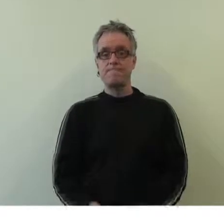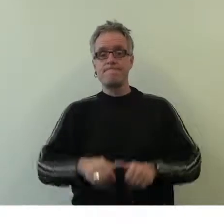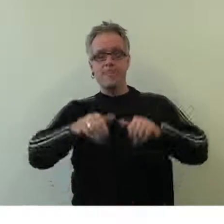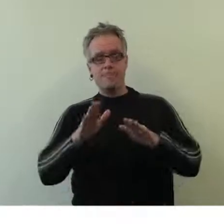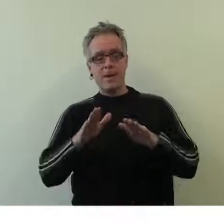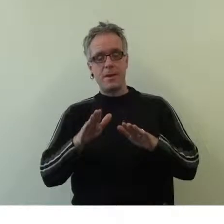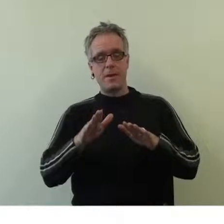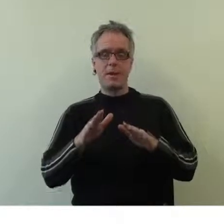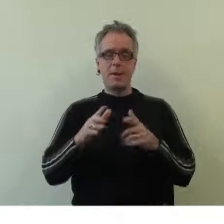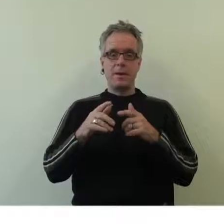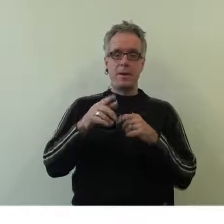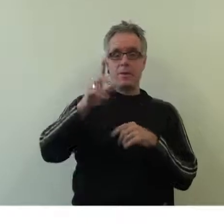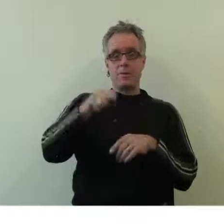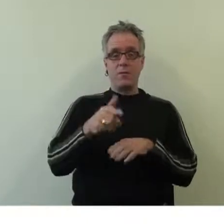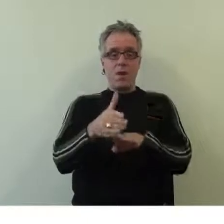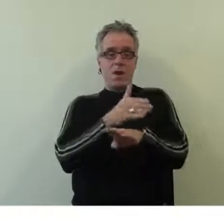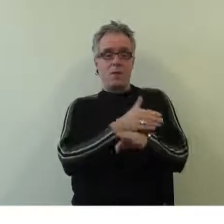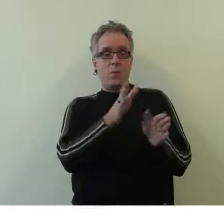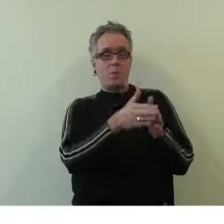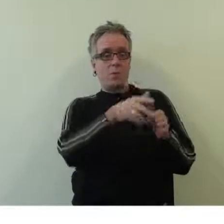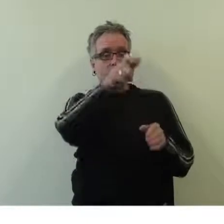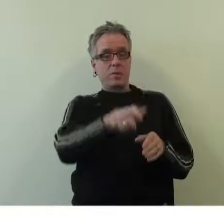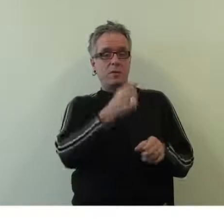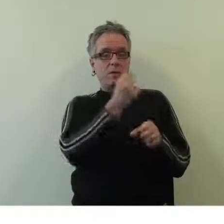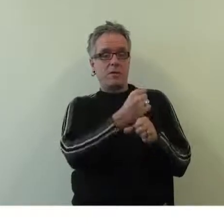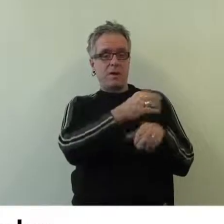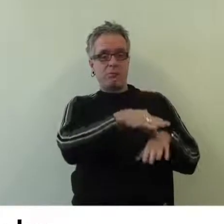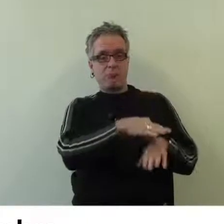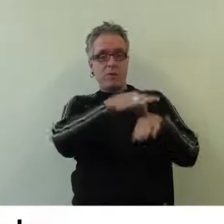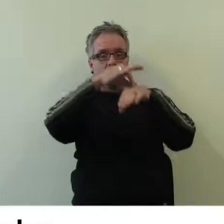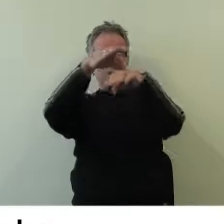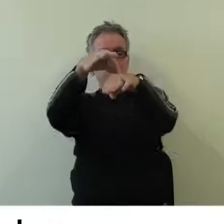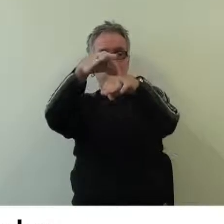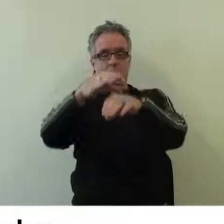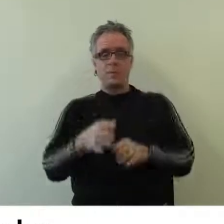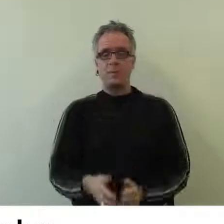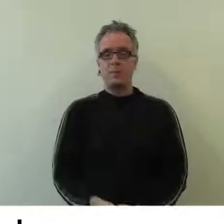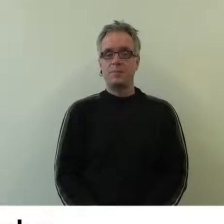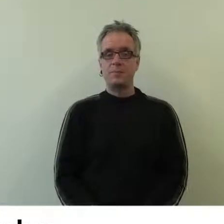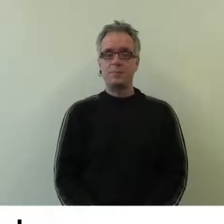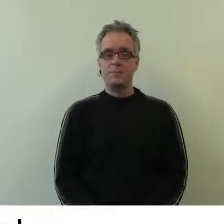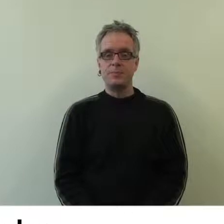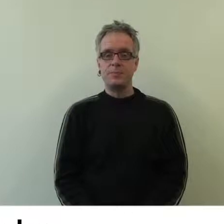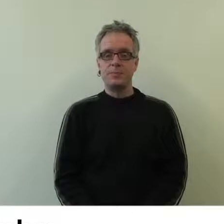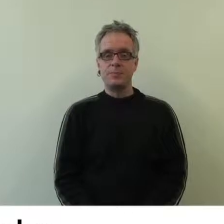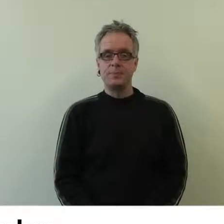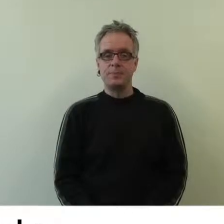Ces accès étant réservés, ils se font uniquement accompagner par un membre de l'équipe du Planétarium.